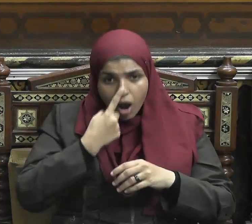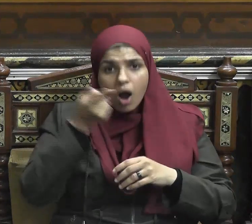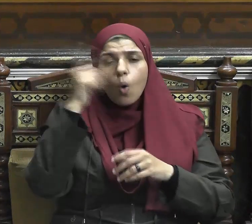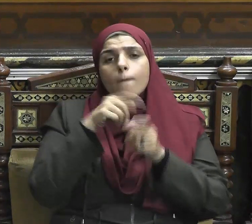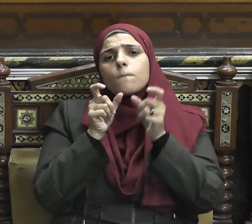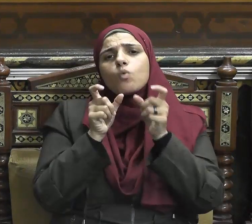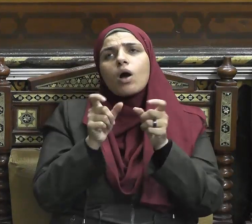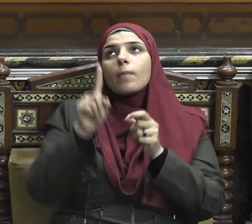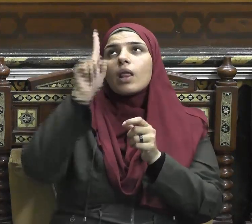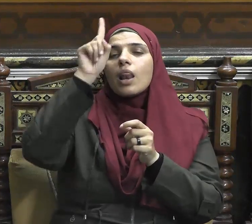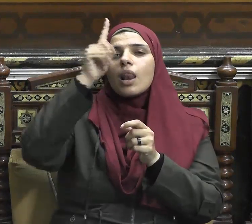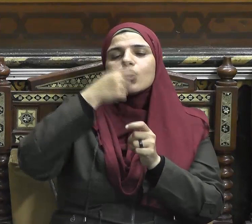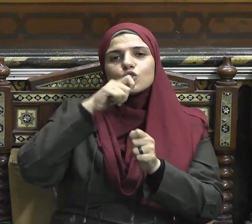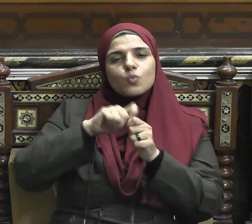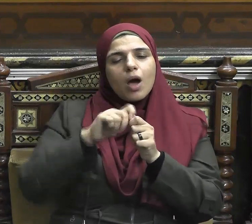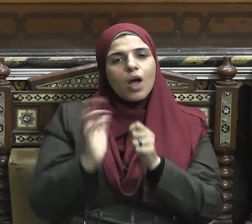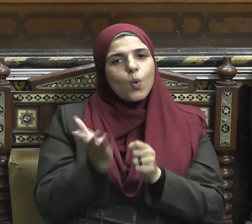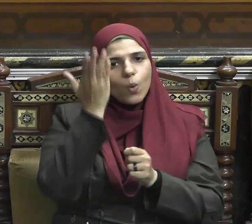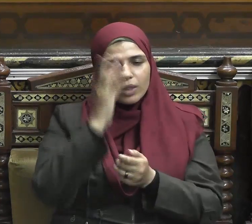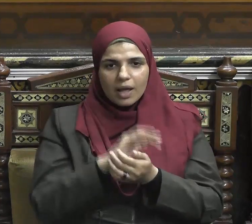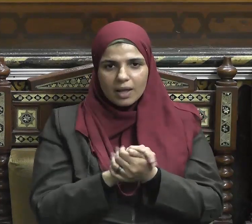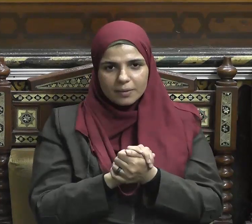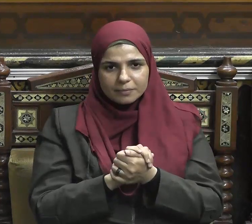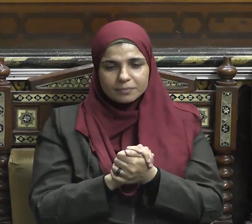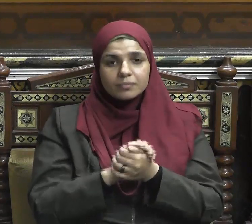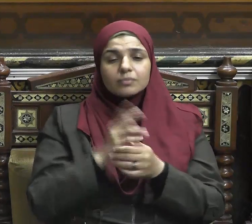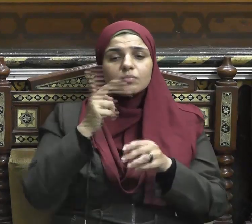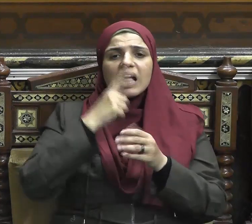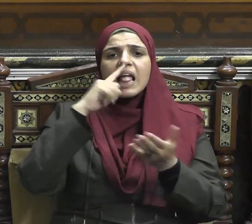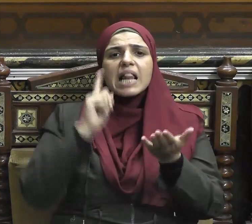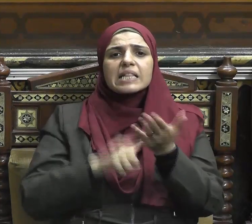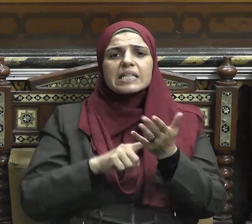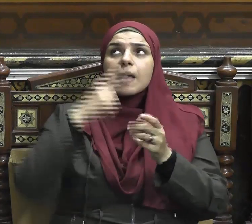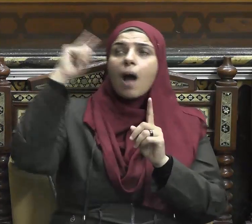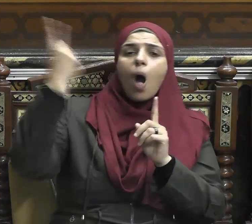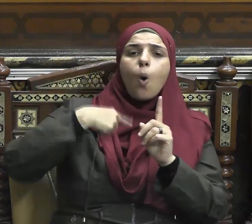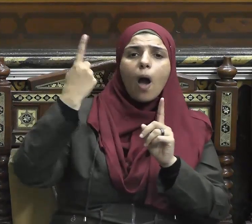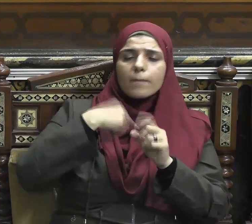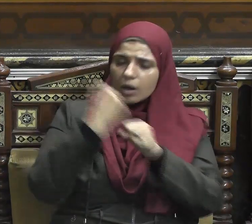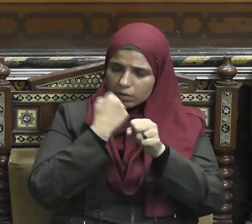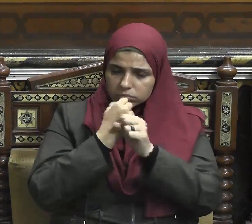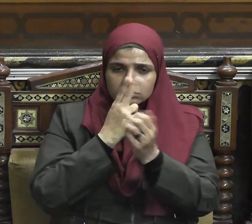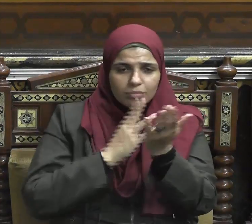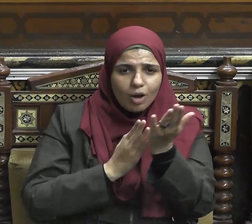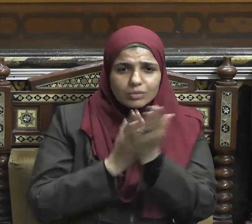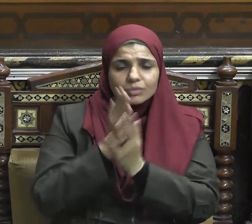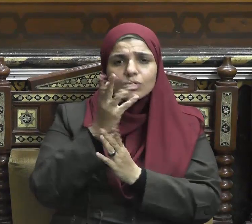الله واحد لا شريك له وأن سيدنا محمدا صلى الله عليه وسلم